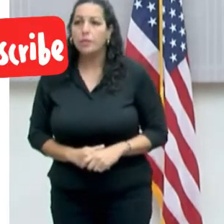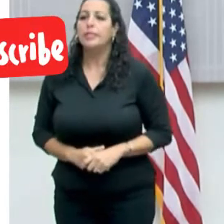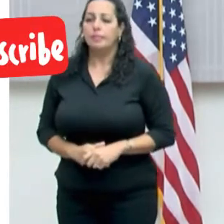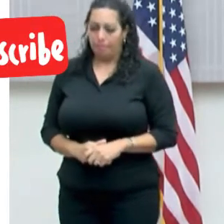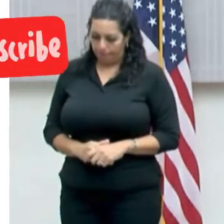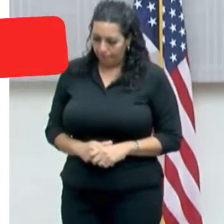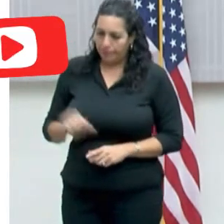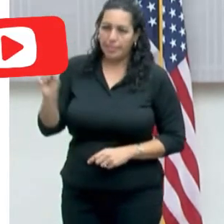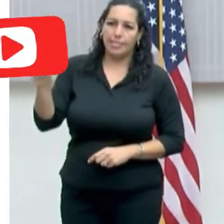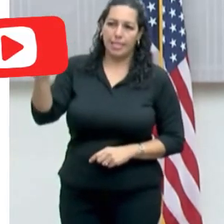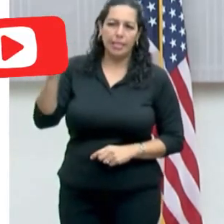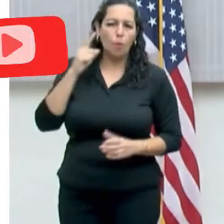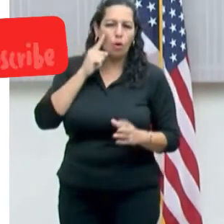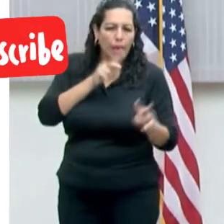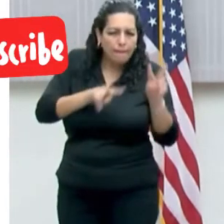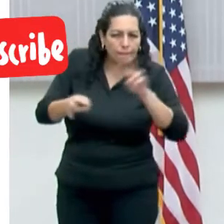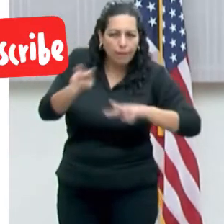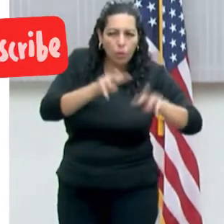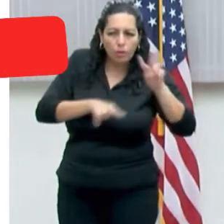de cerca.